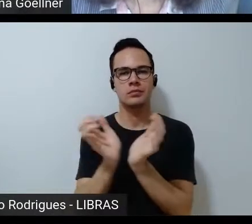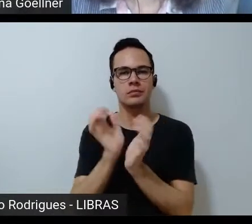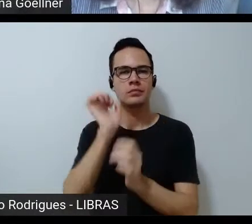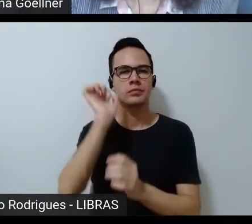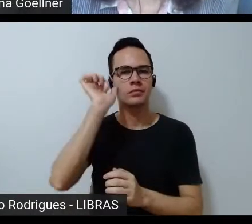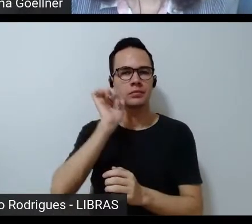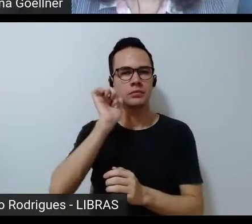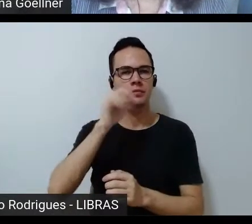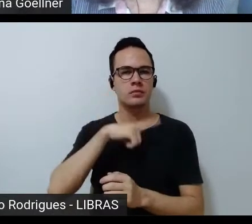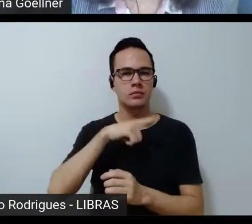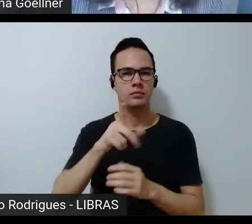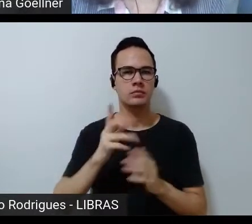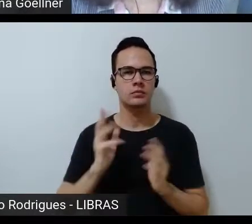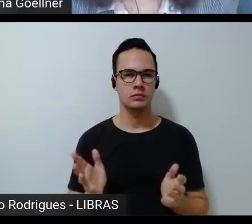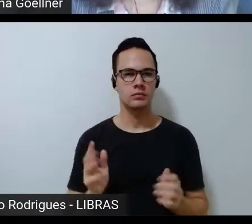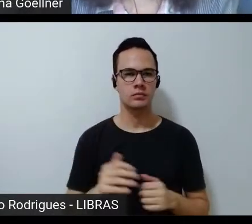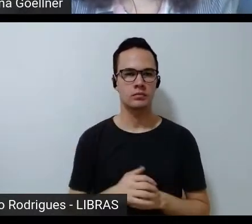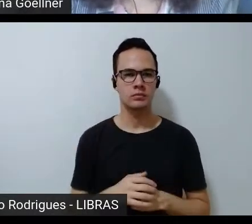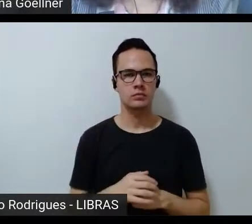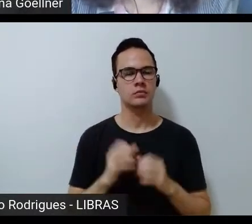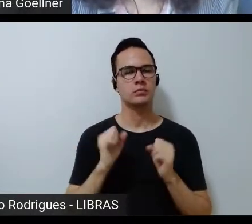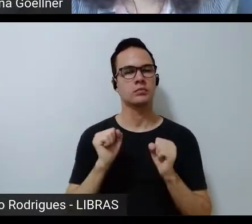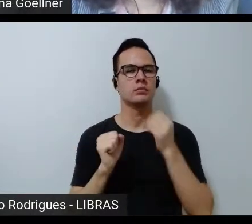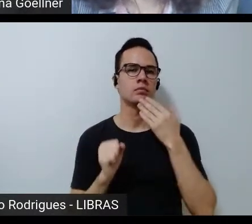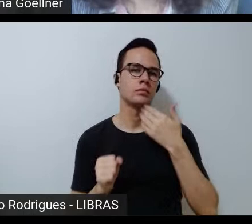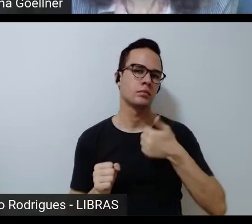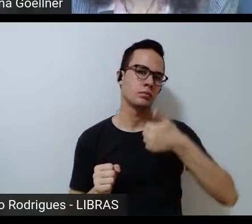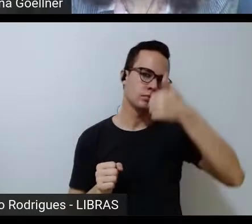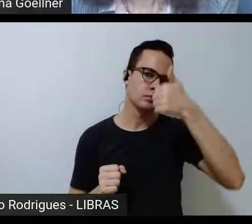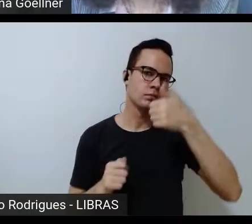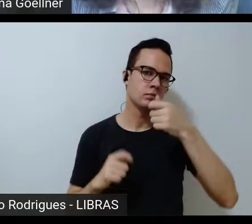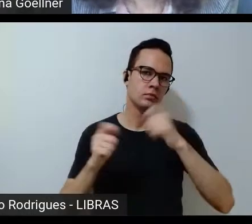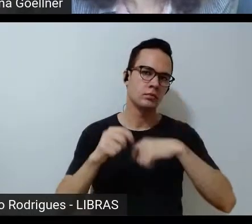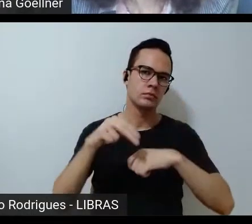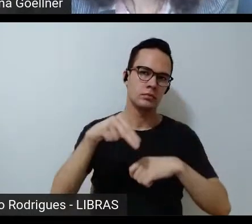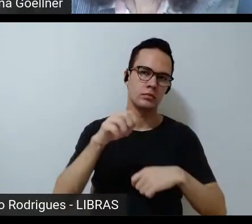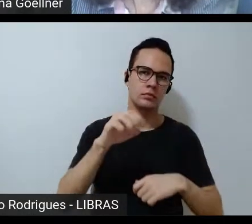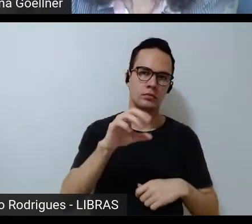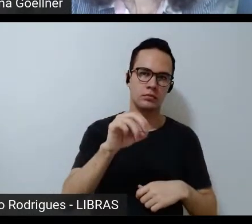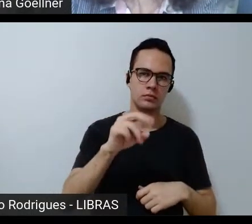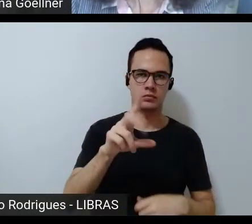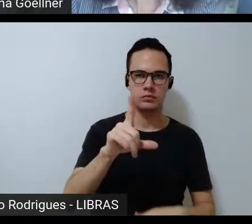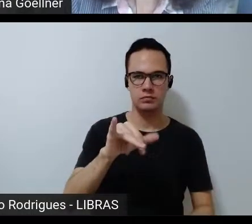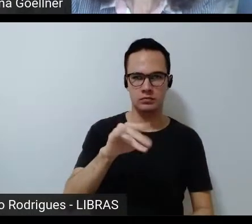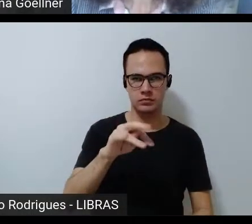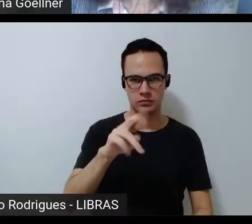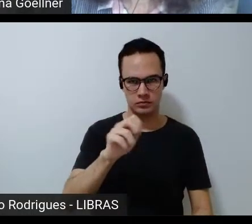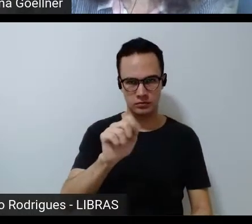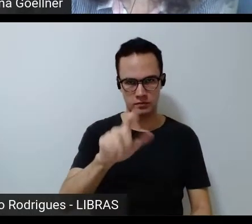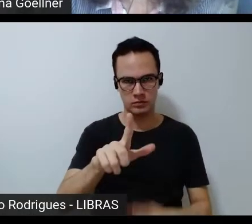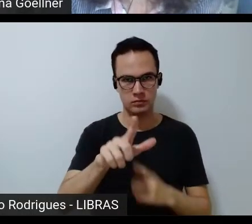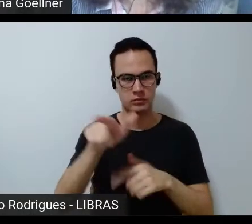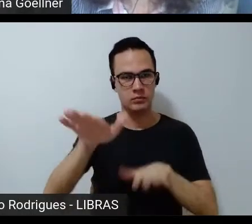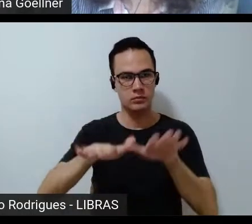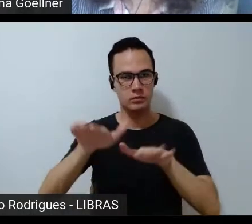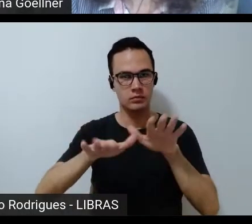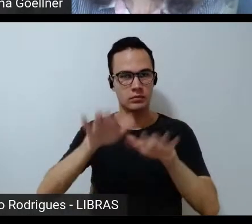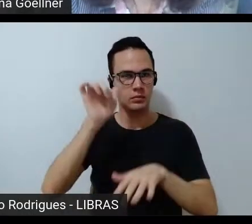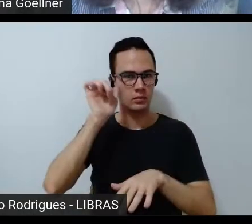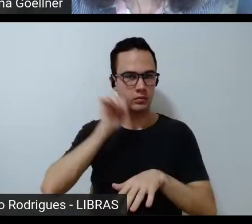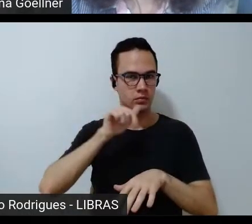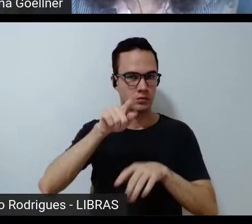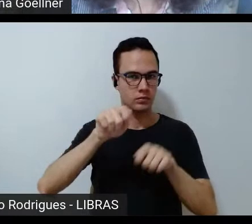se isso tem uma relação poderia melhorar esse sistema liberal e tem uma outra pergunta linkada aqui que muitas vezes as mulheres assumem